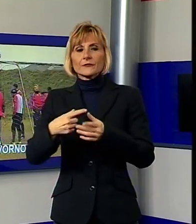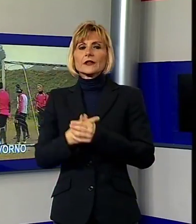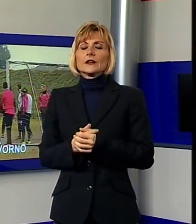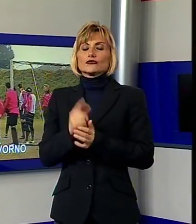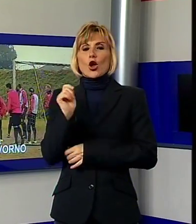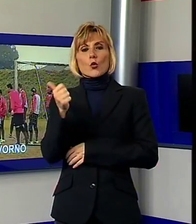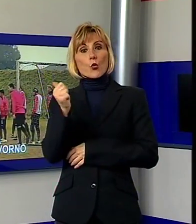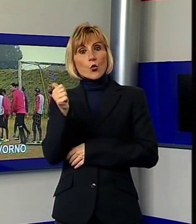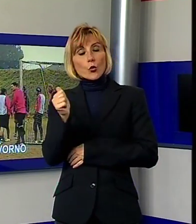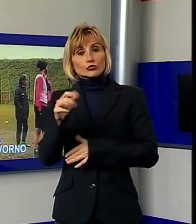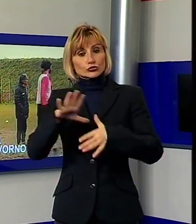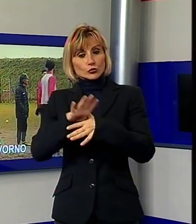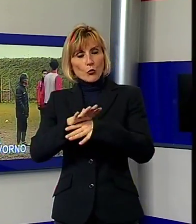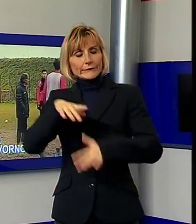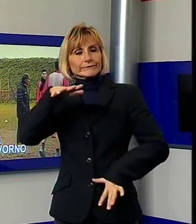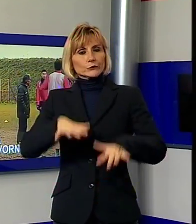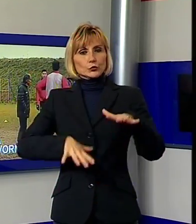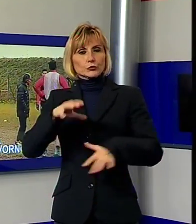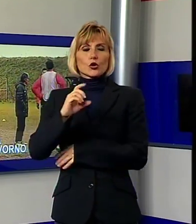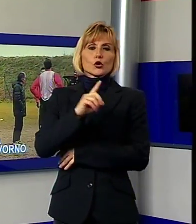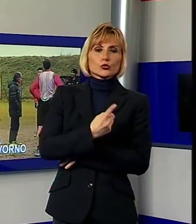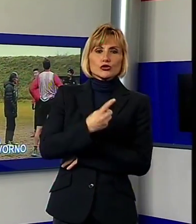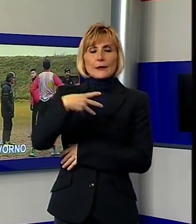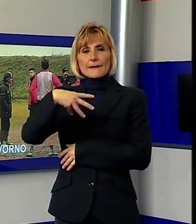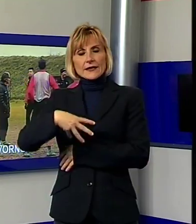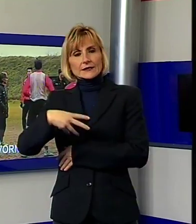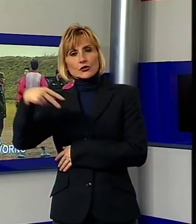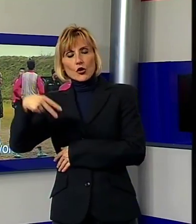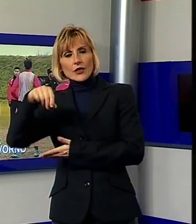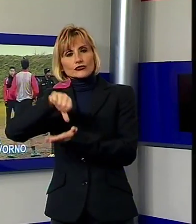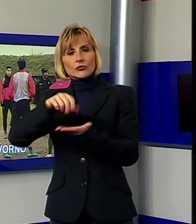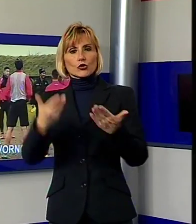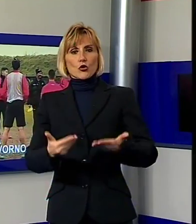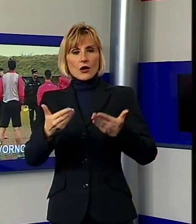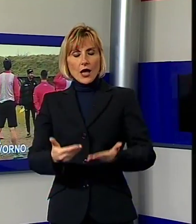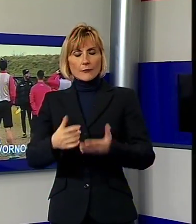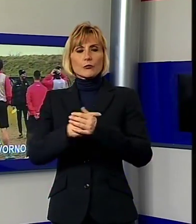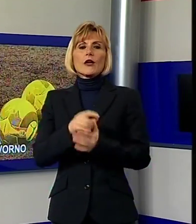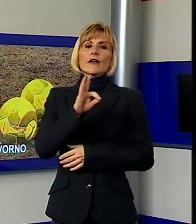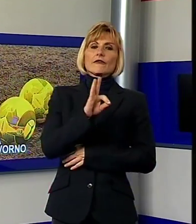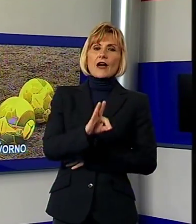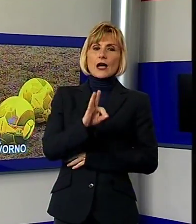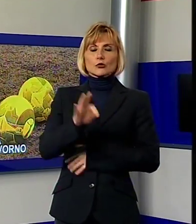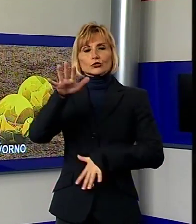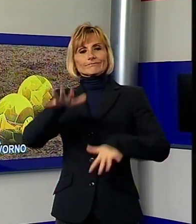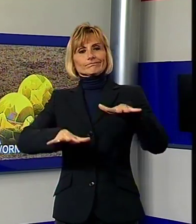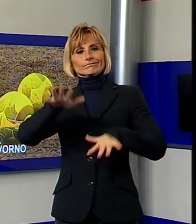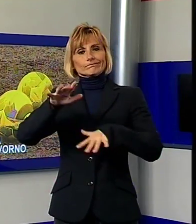affronterà i labronici. Bruccini, Mingazzini e Nolea Centrocampo, con Fanucchi, ancora falso 9.